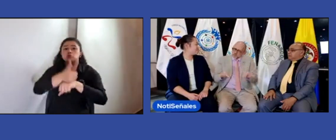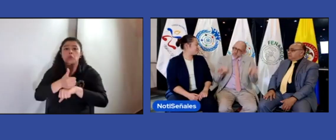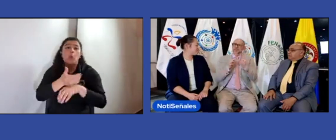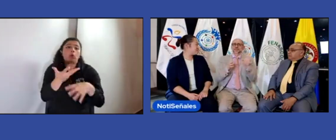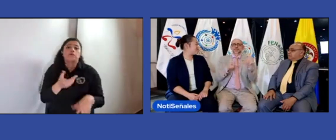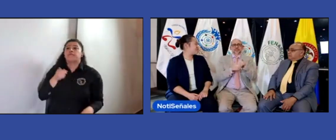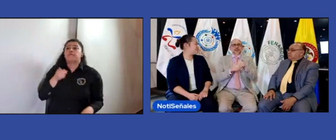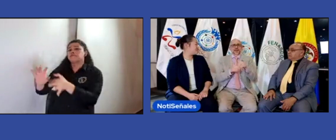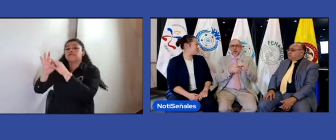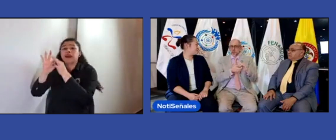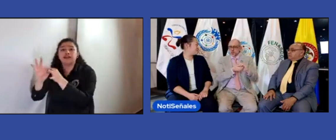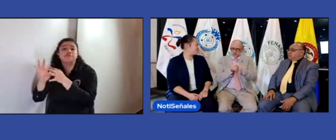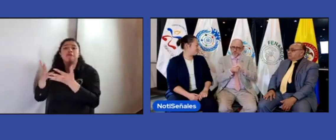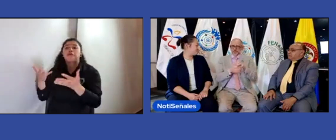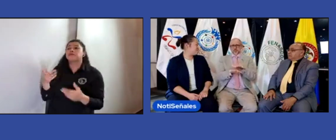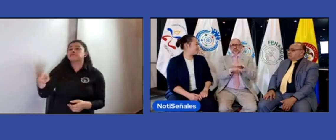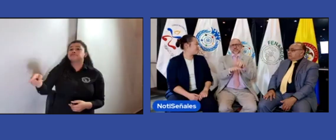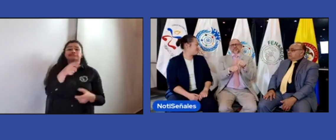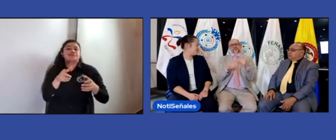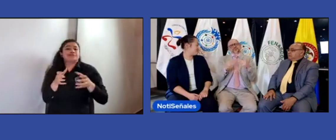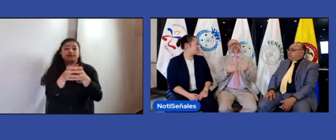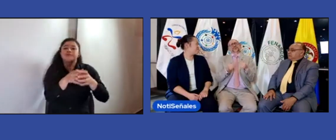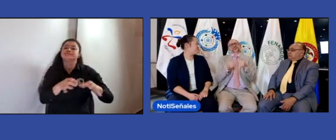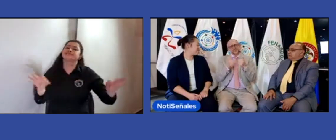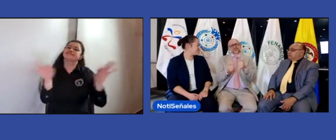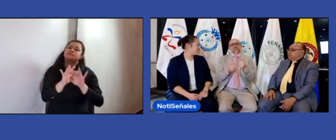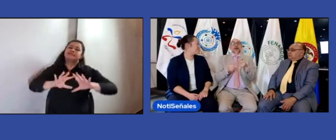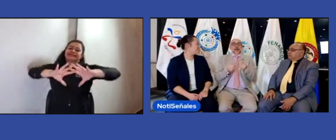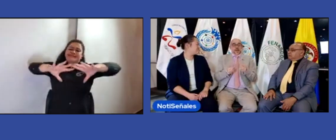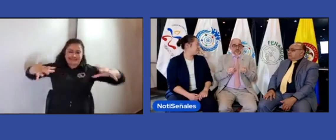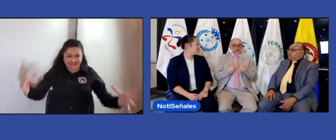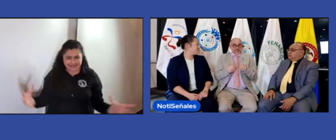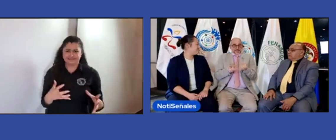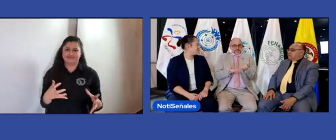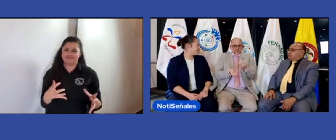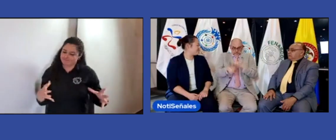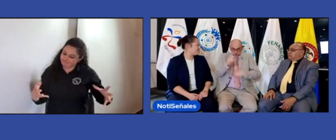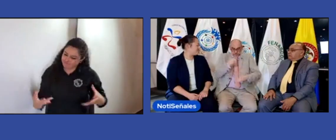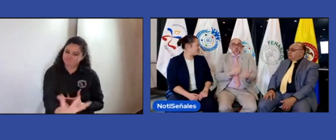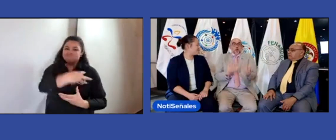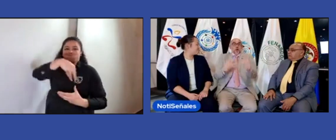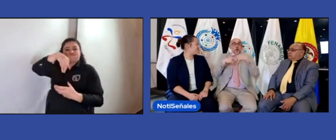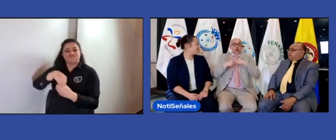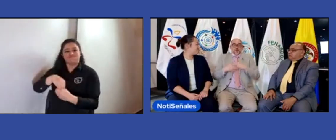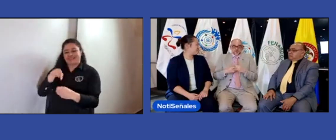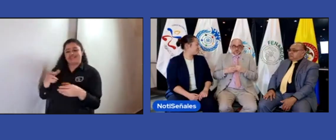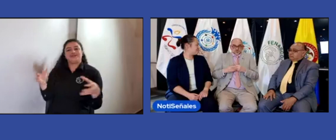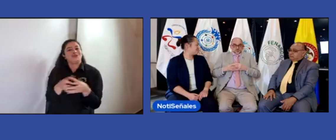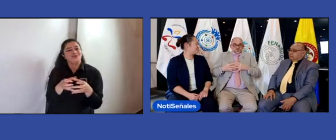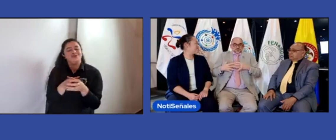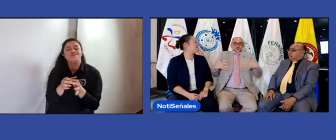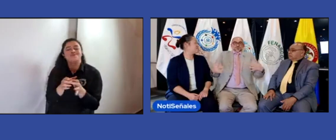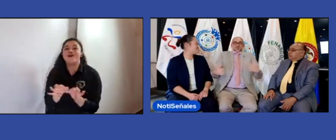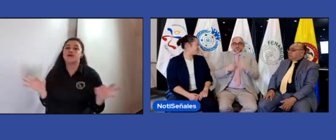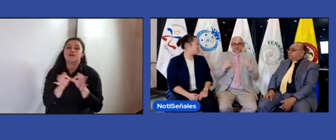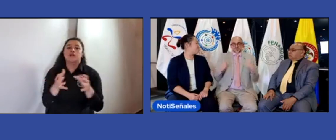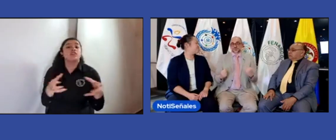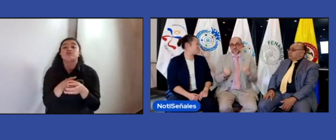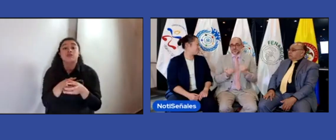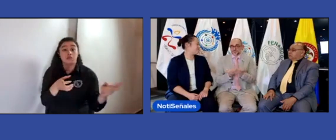manténganse allí en el movimiento asociativo. Ese movimiento asociativo es por todos y para todos, porque nos permite